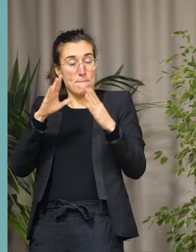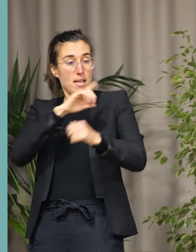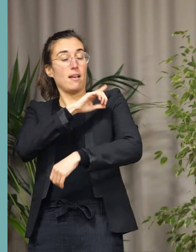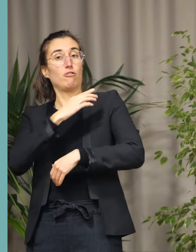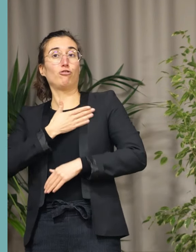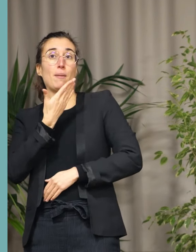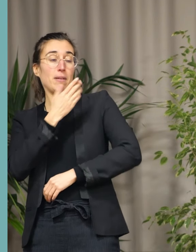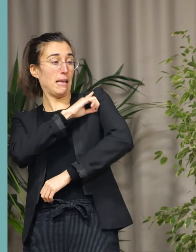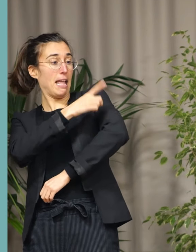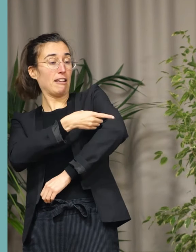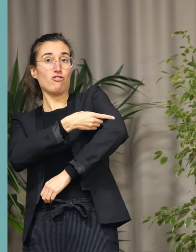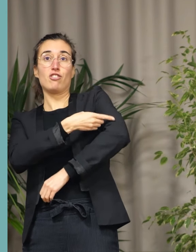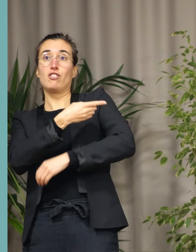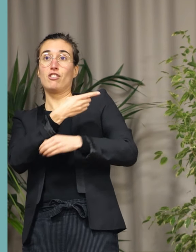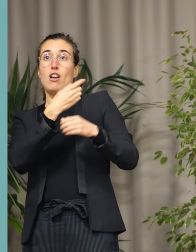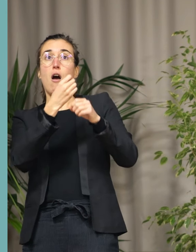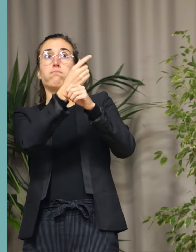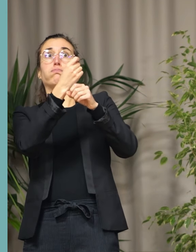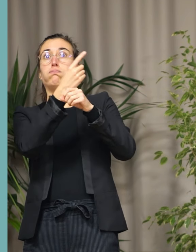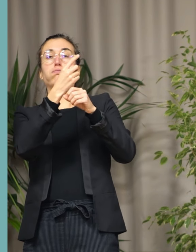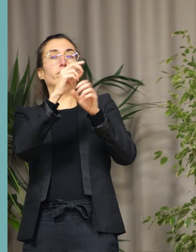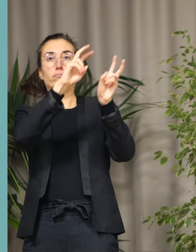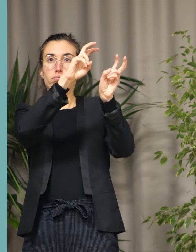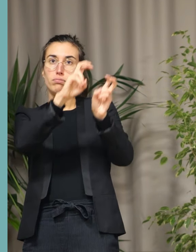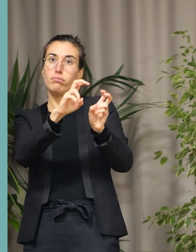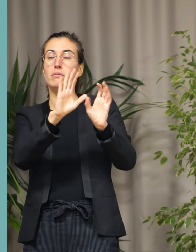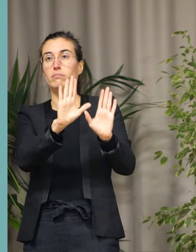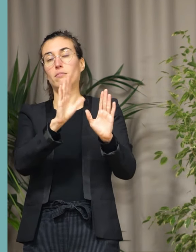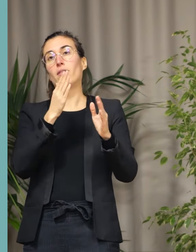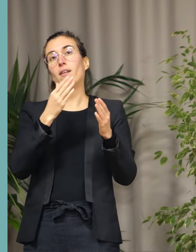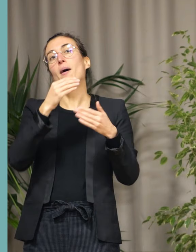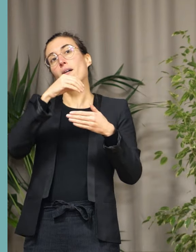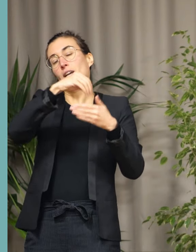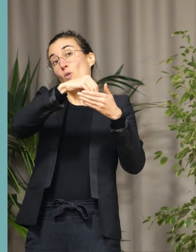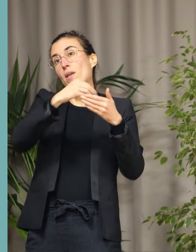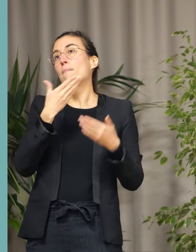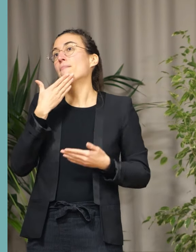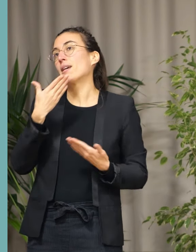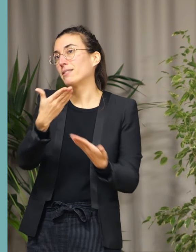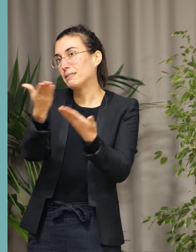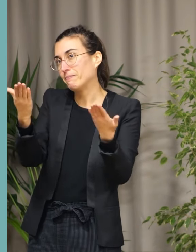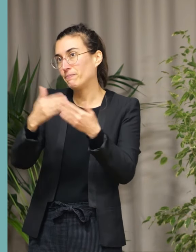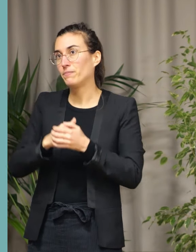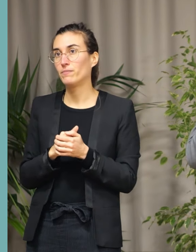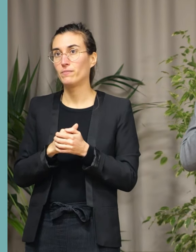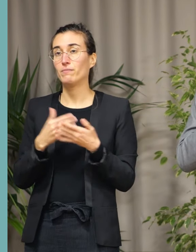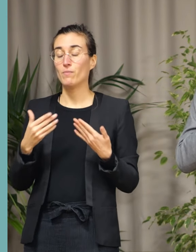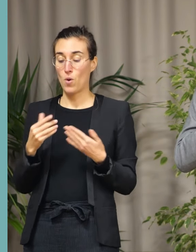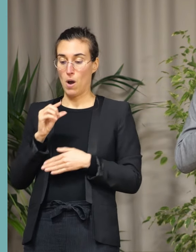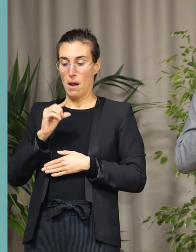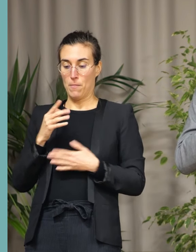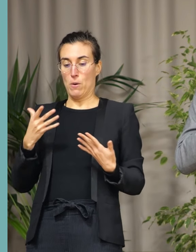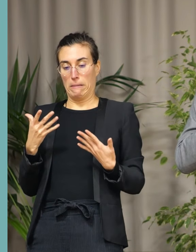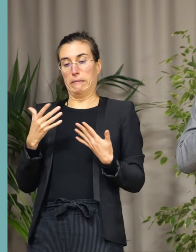'énergie. Je vous en remercie. Si certains sacrifices sont nécessaires, nous maintiendrons